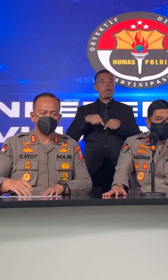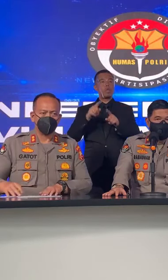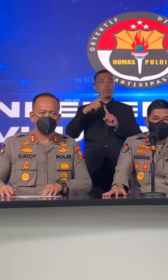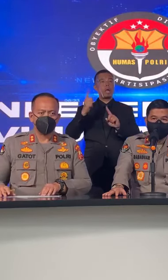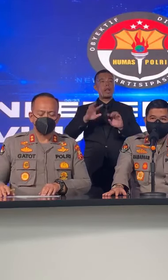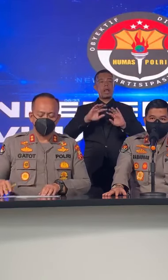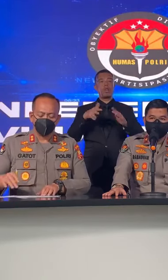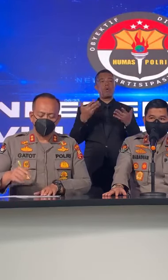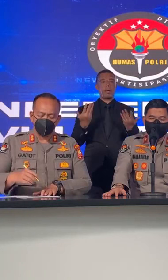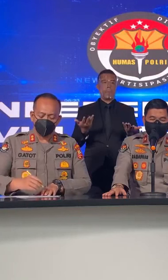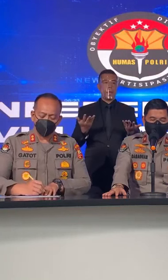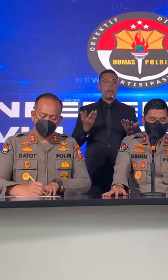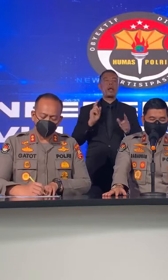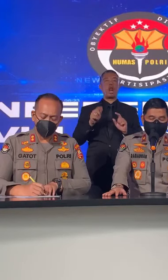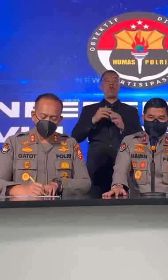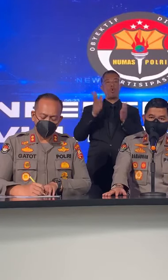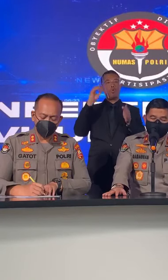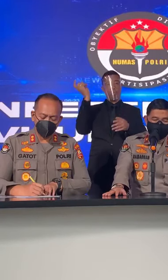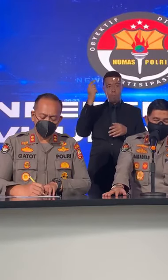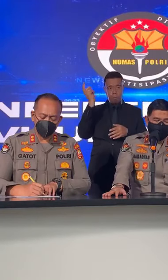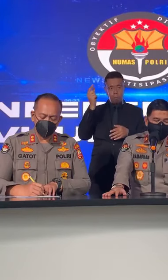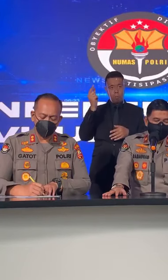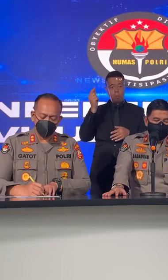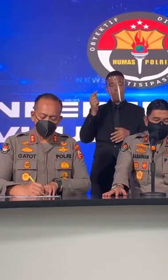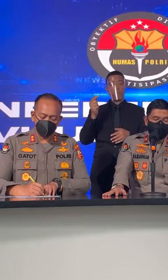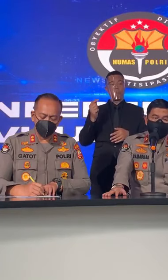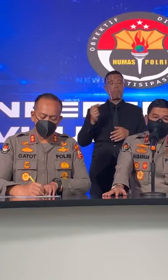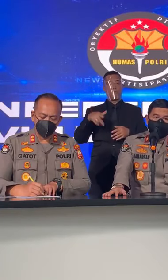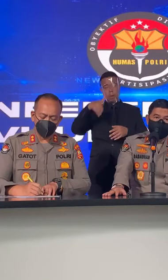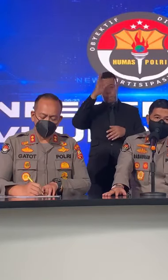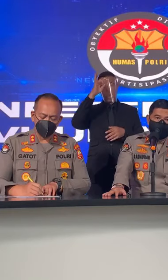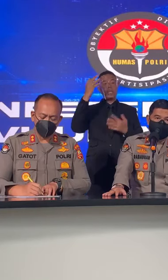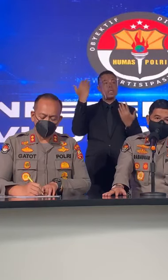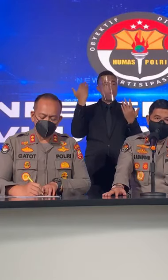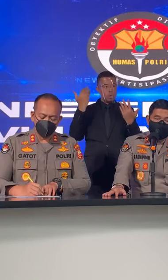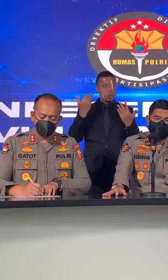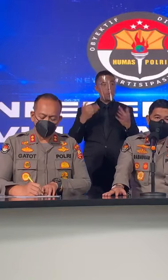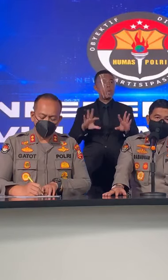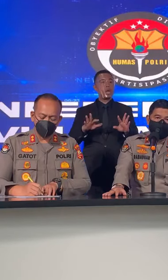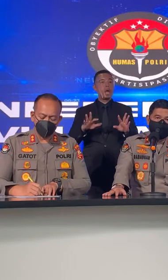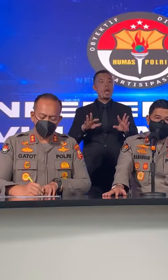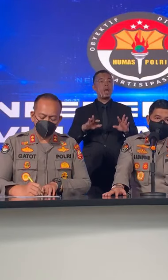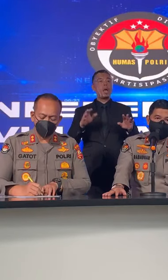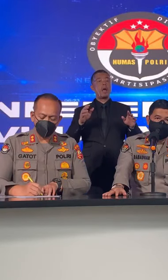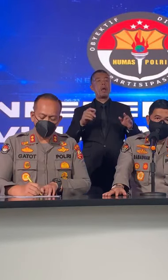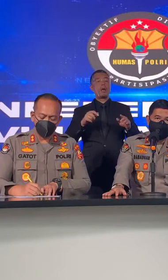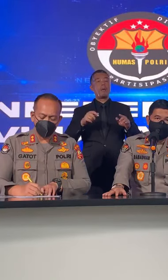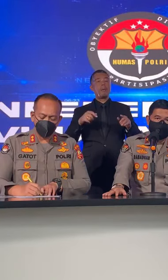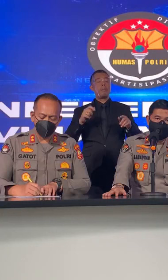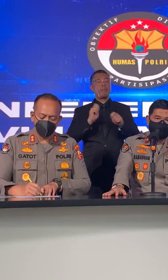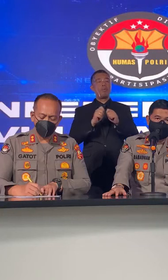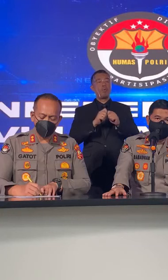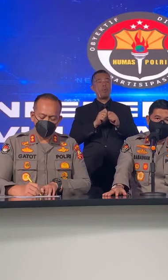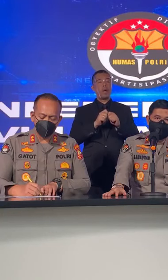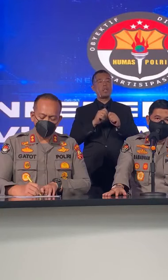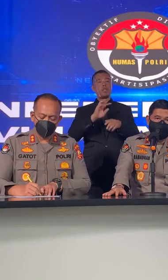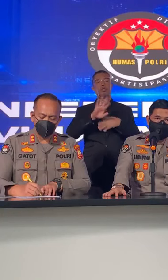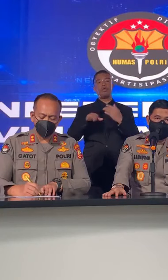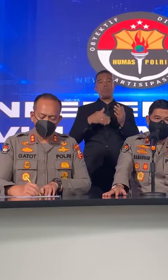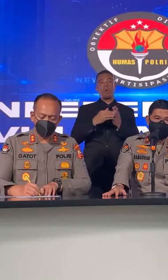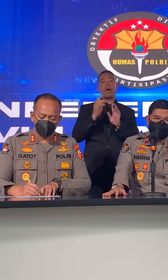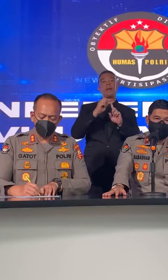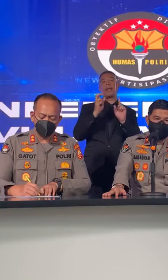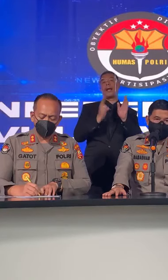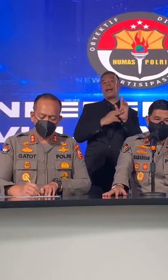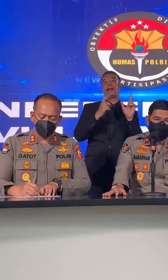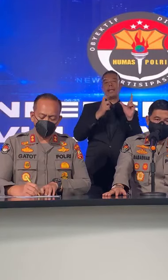Secara Umum Polri Telah Memperlakukan Aparat Sipil